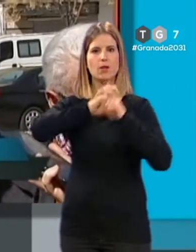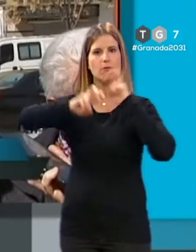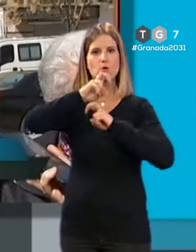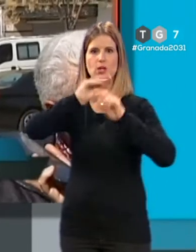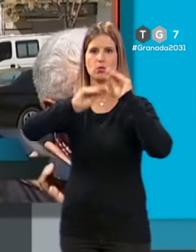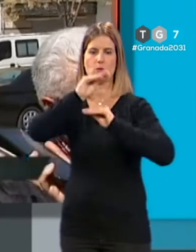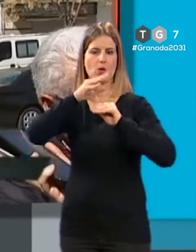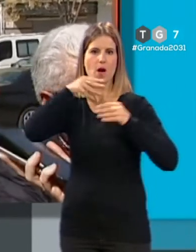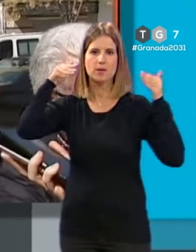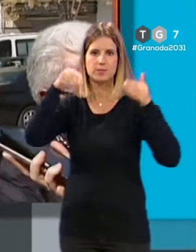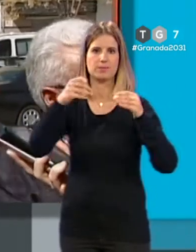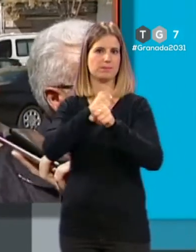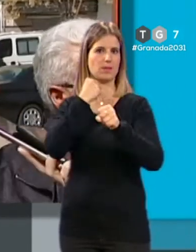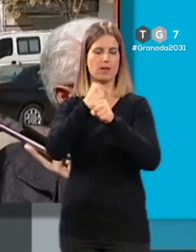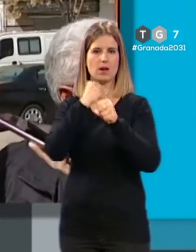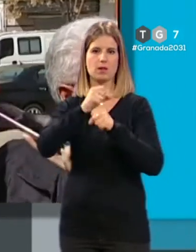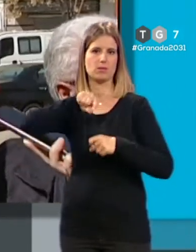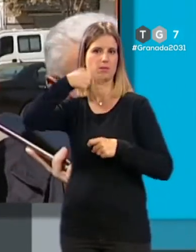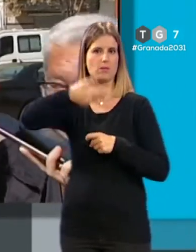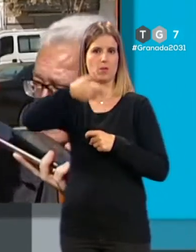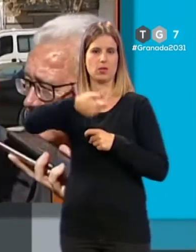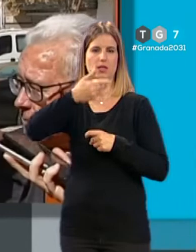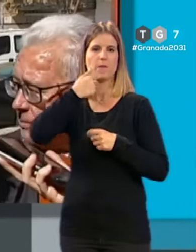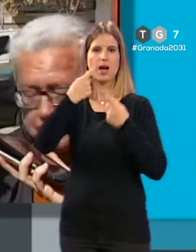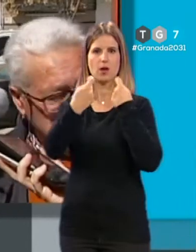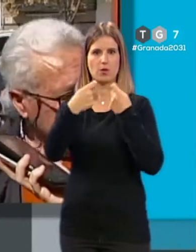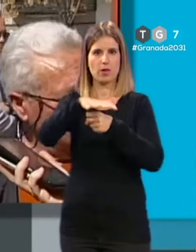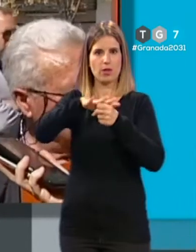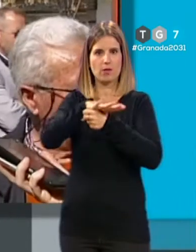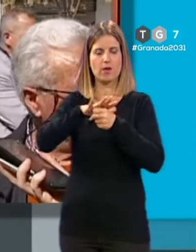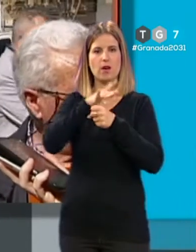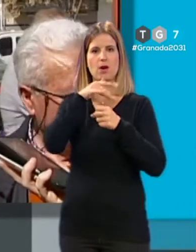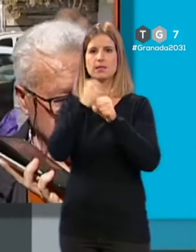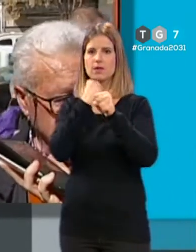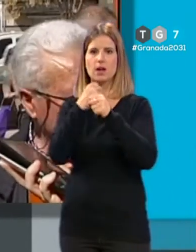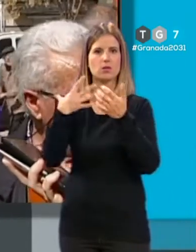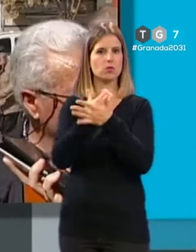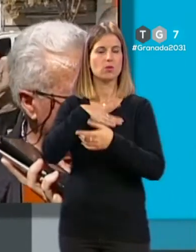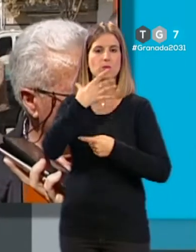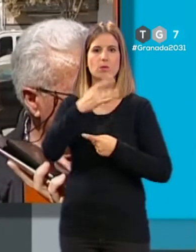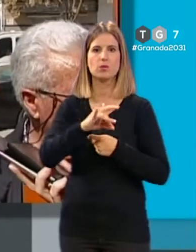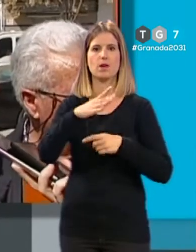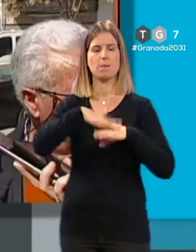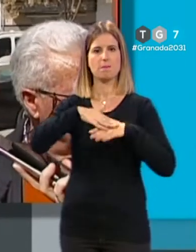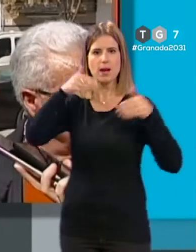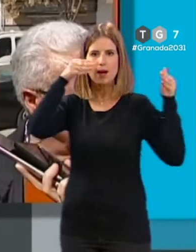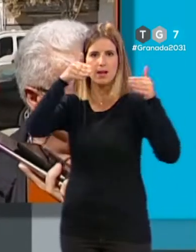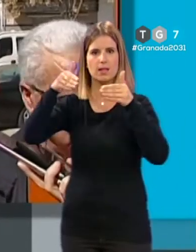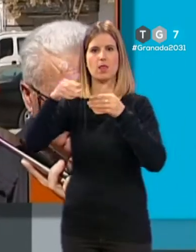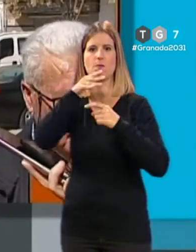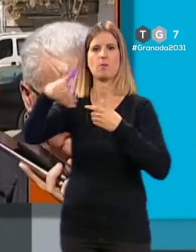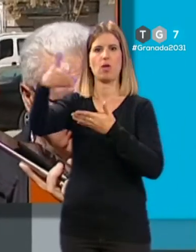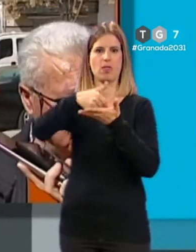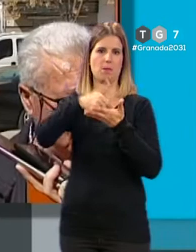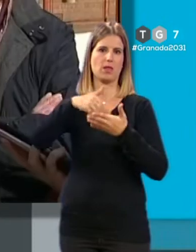en ello, creo que es algo fundamental, sobre todo para el comercio del barrio, y estamos trabajando en todo aquello que podamos para atender esas demandas tan